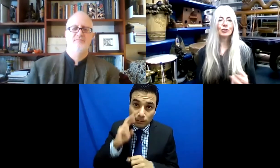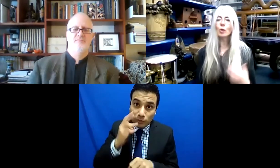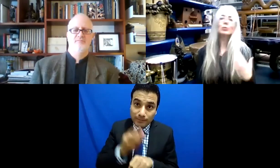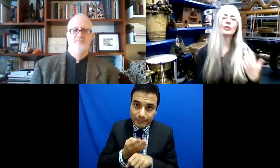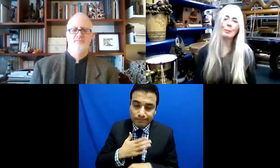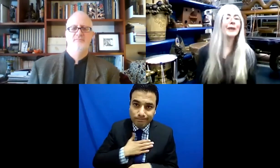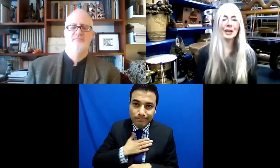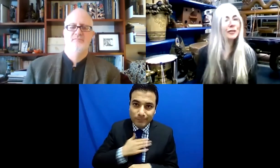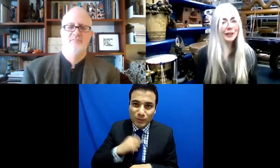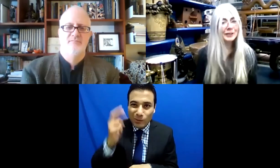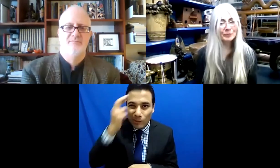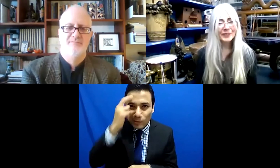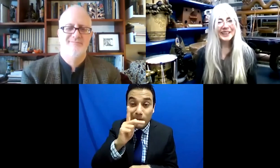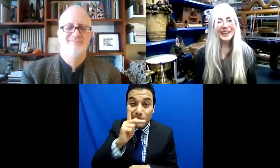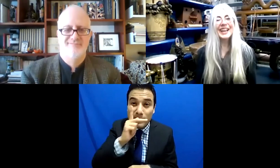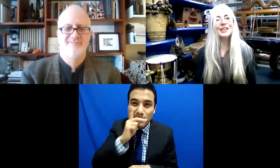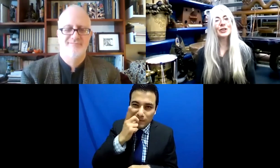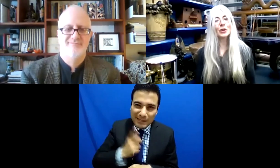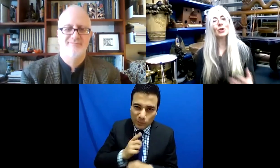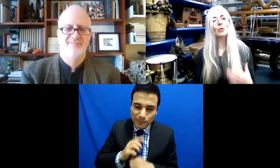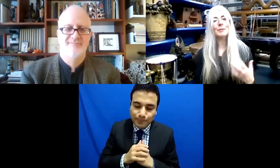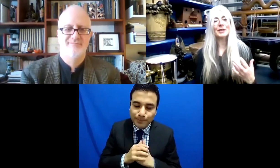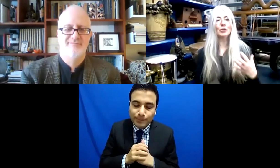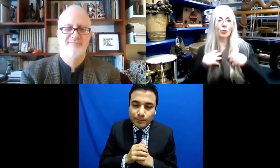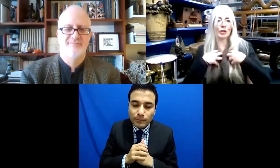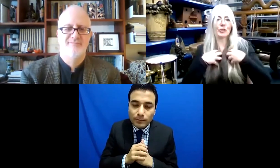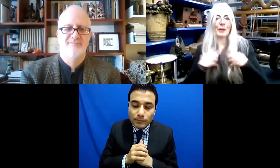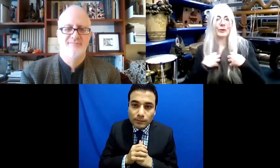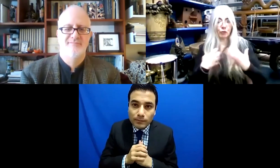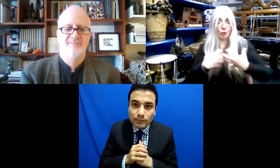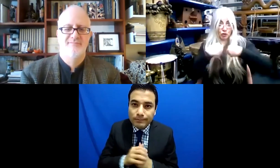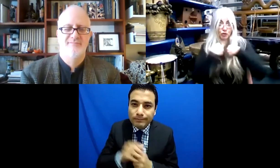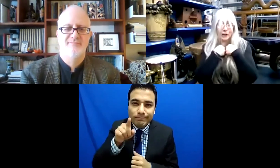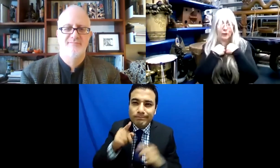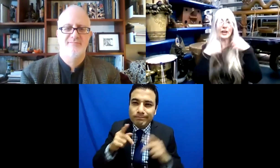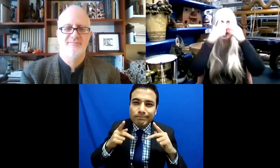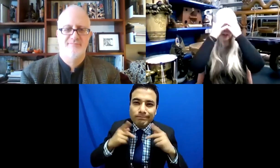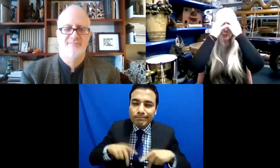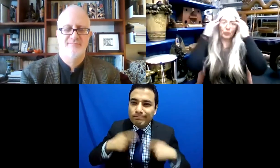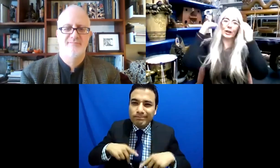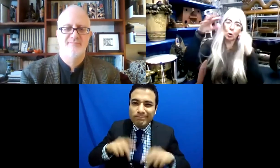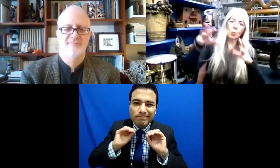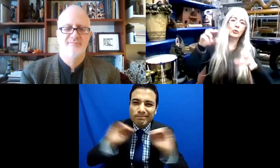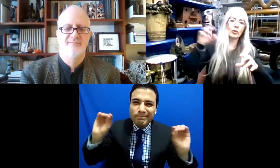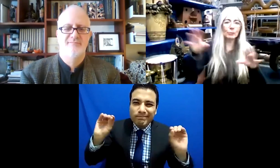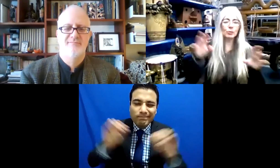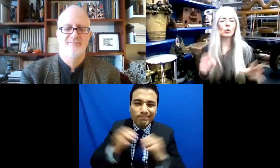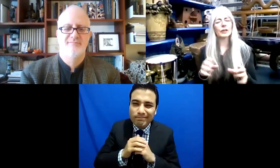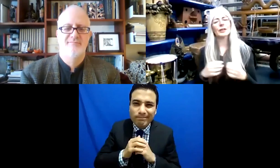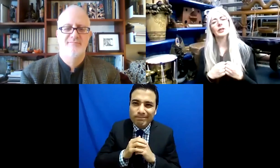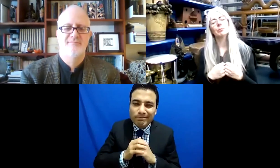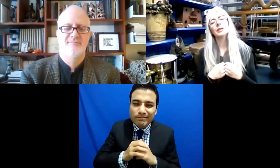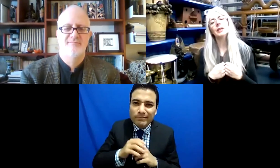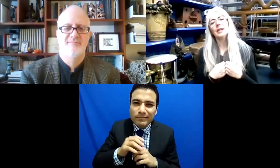a mi padre siempre me dijo, no esperes nada de la gente. No, bueno, puedes esperar cosas de ti misma,